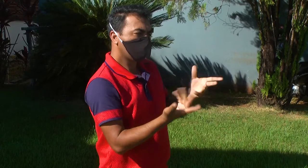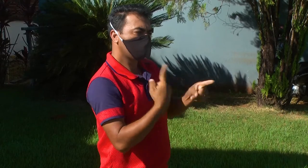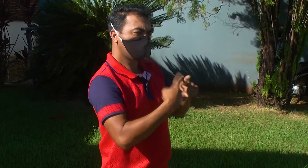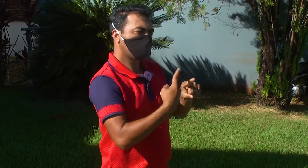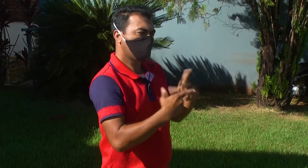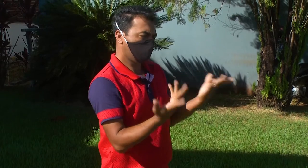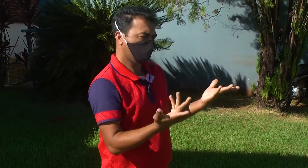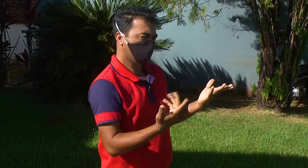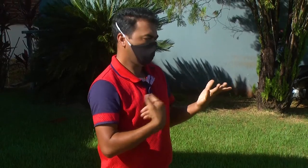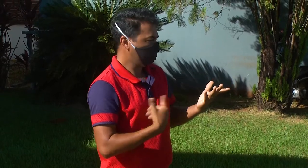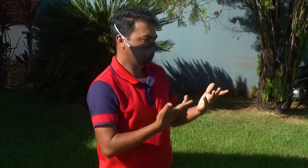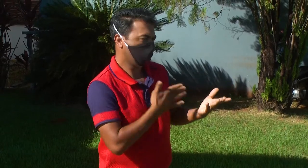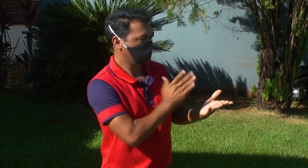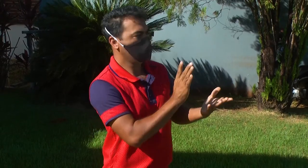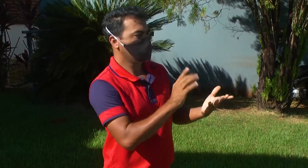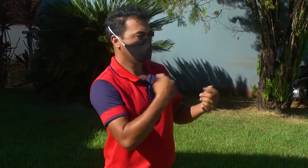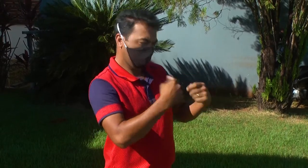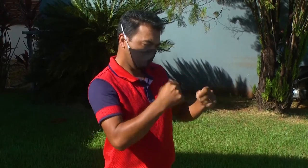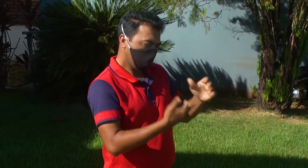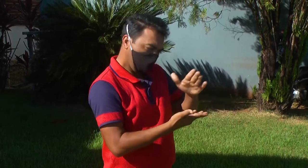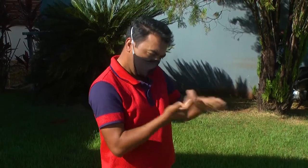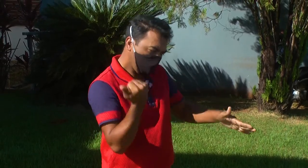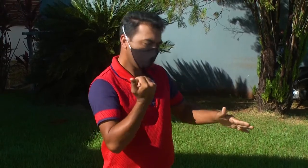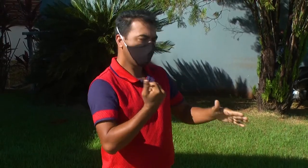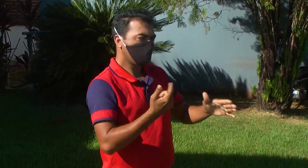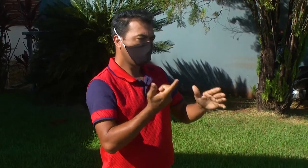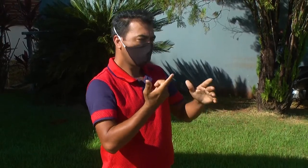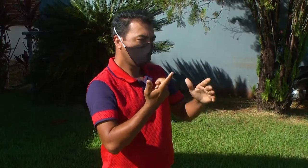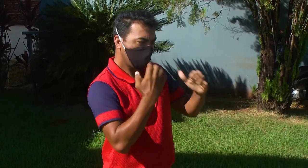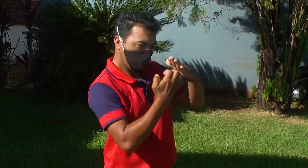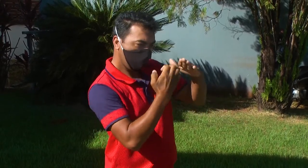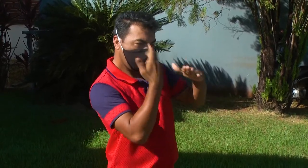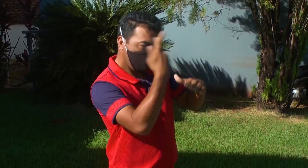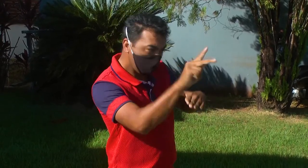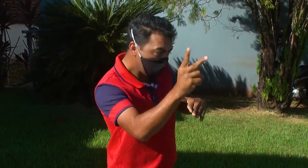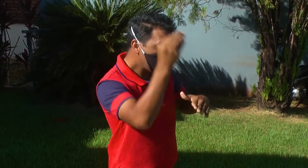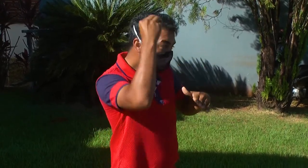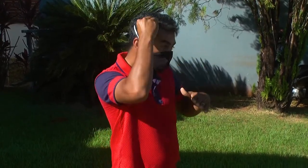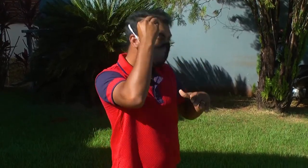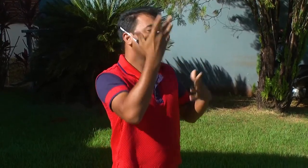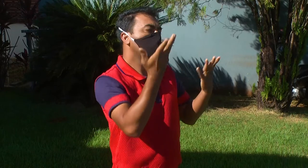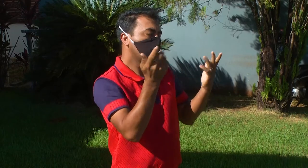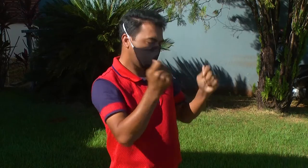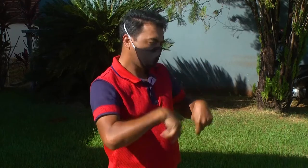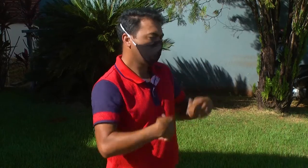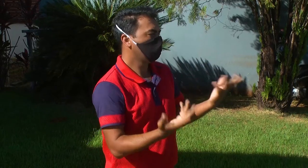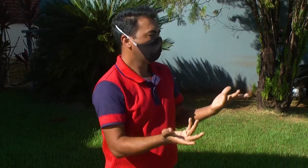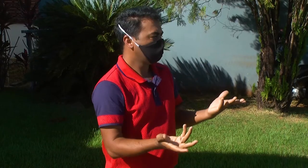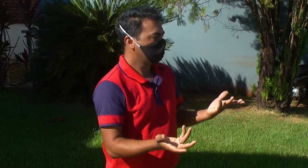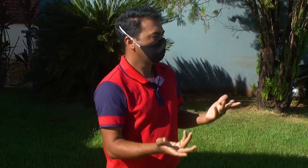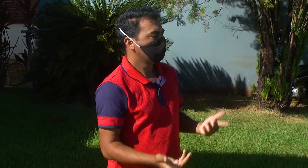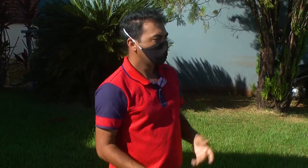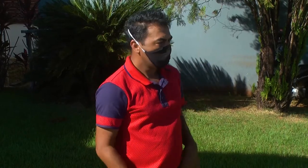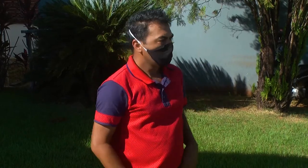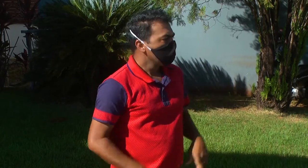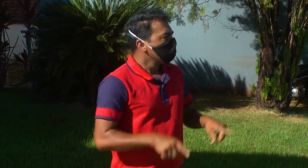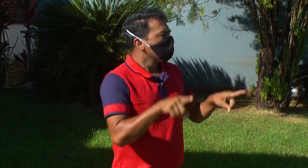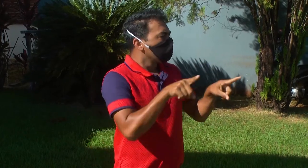e é muito difícil. Eu apresentei para eles o boleto, né, a respeito desse IPTU e tal. E,